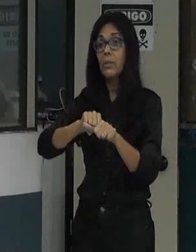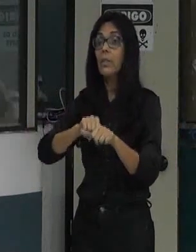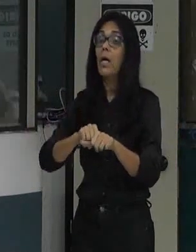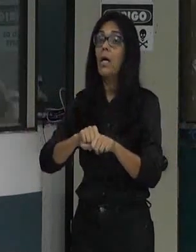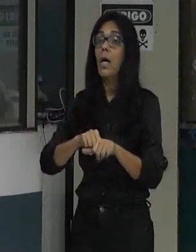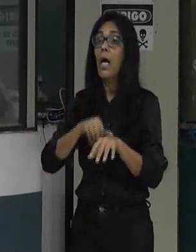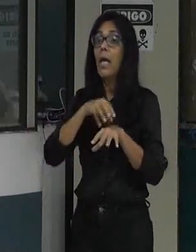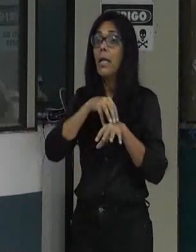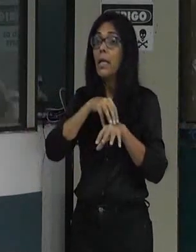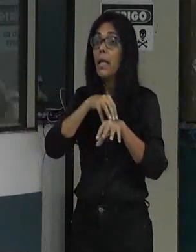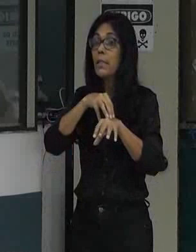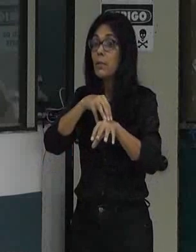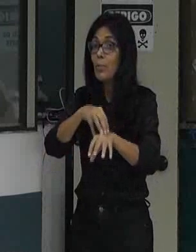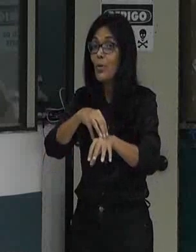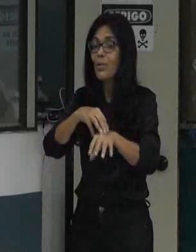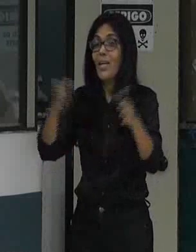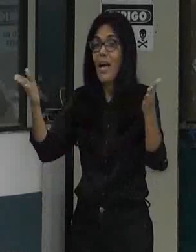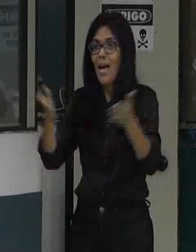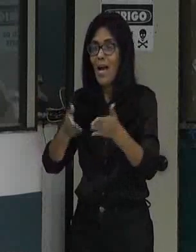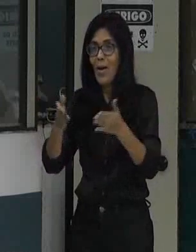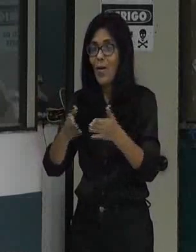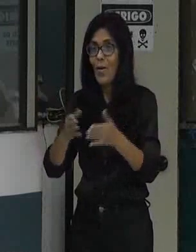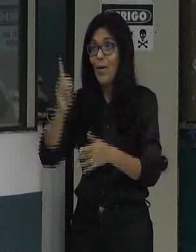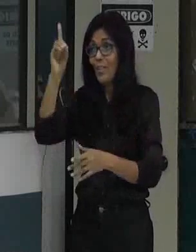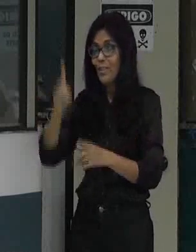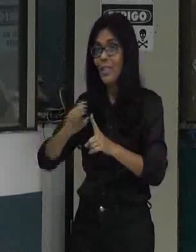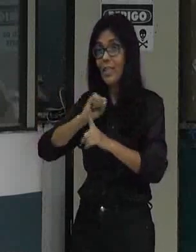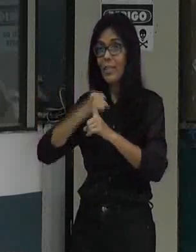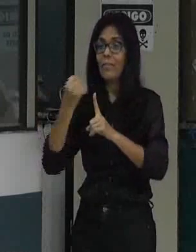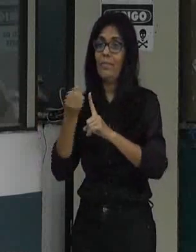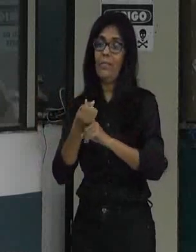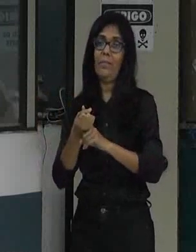um direito social assim como é o Estado como Estado